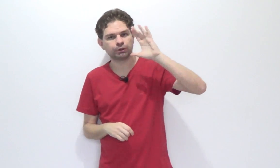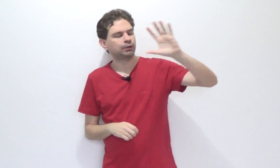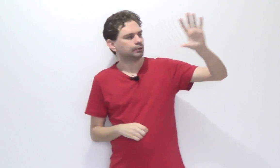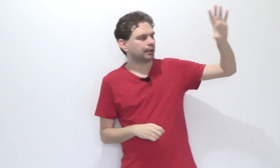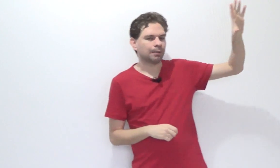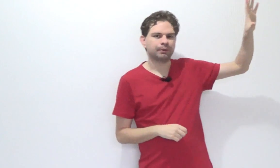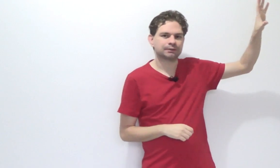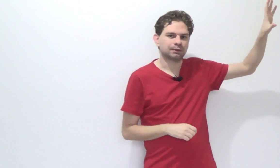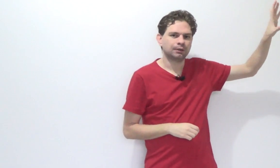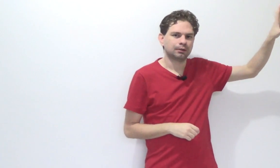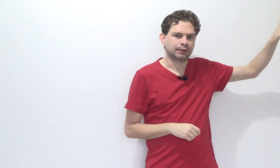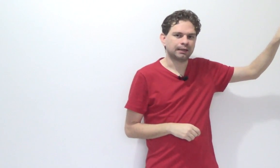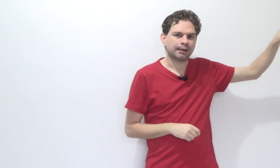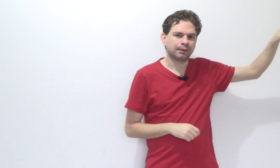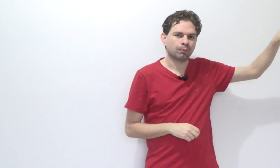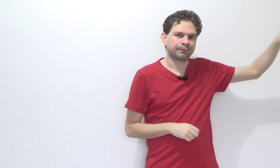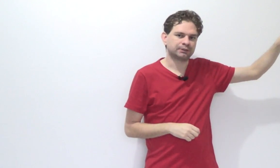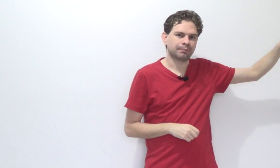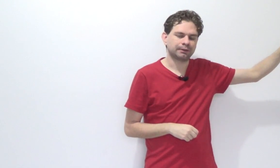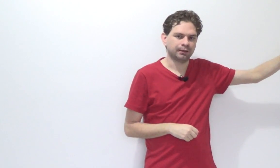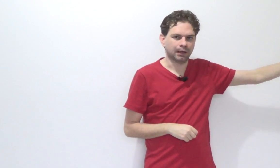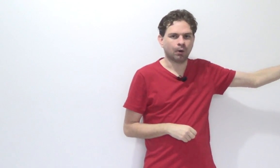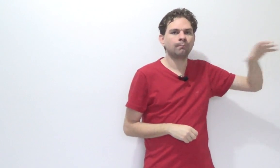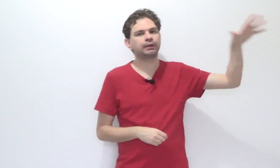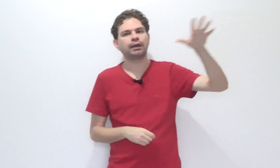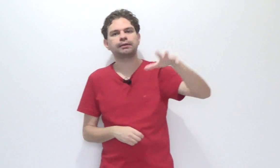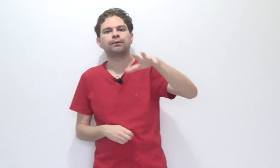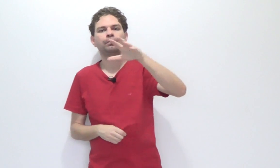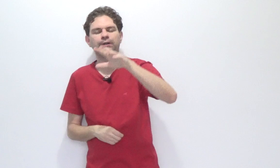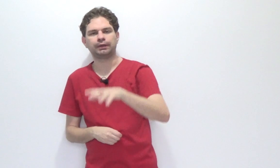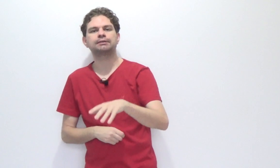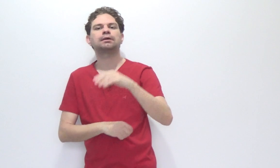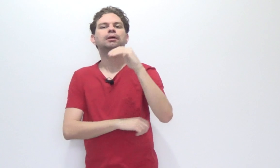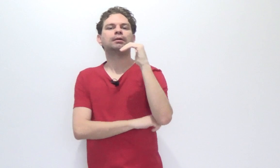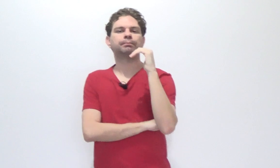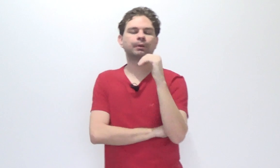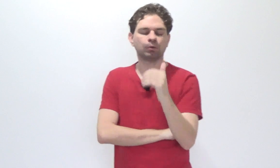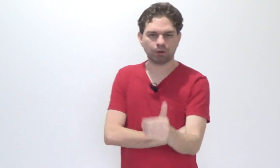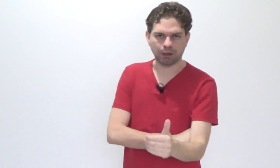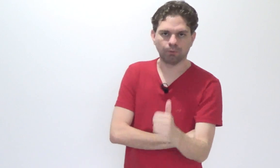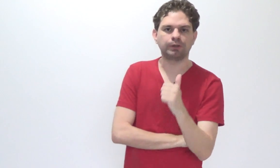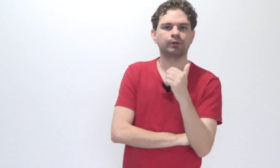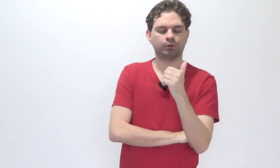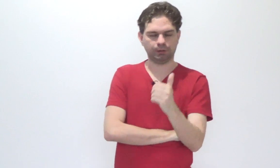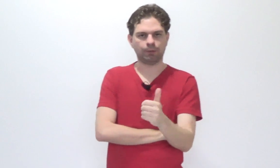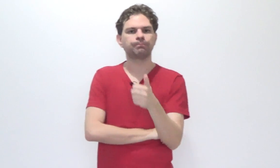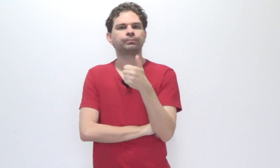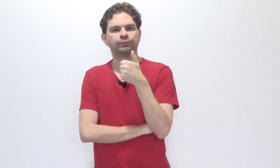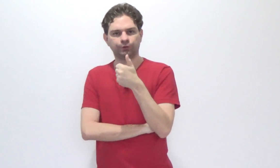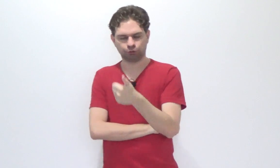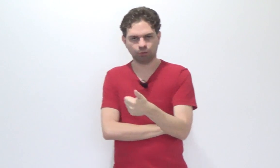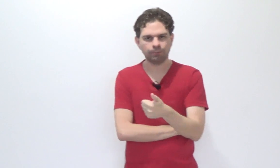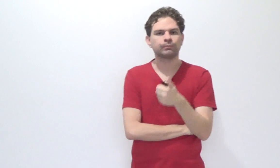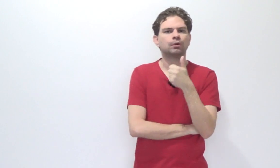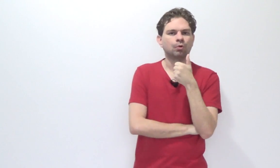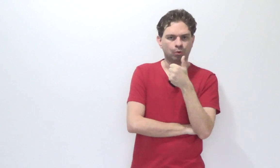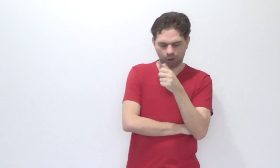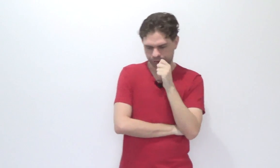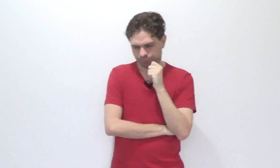na cabeça quem é que tem competência material e quem é que tem competência pelo local territorial. Fechou? Ótimo.